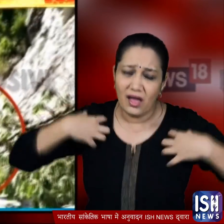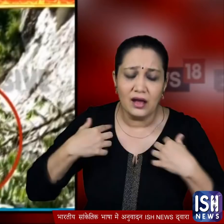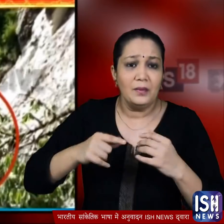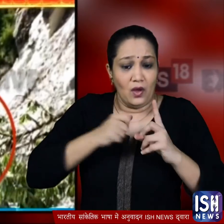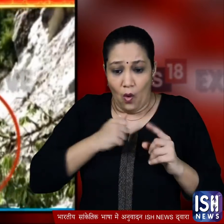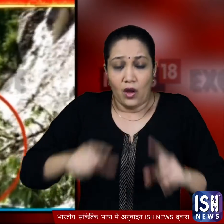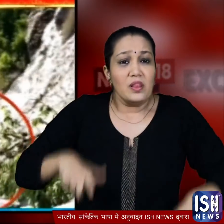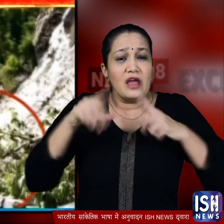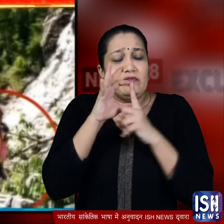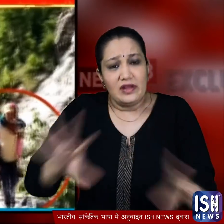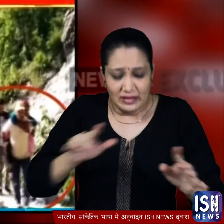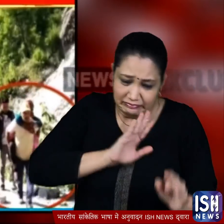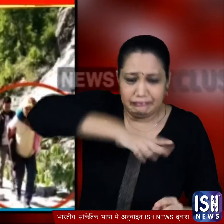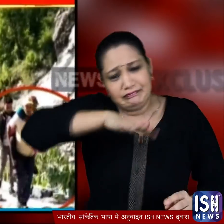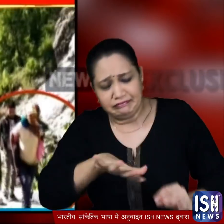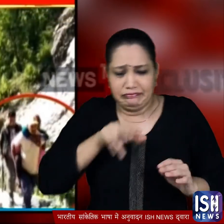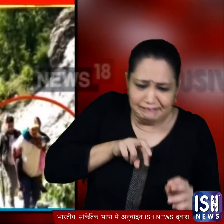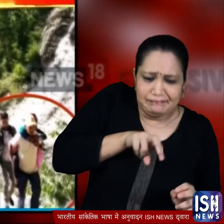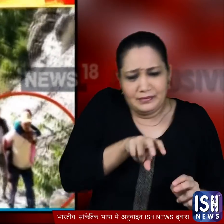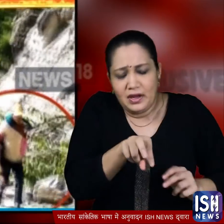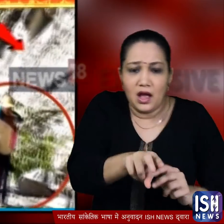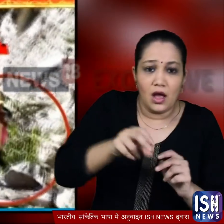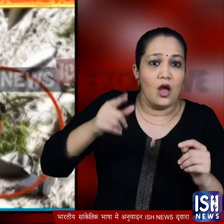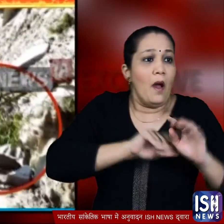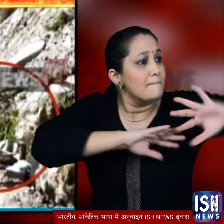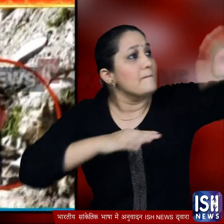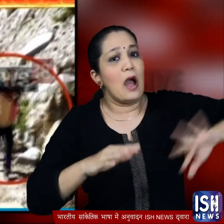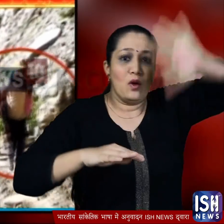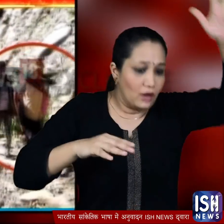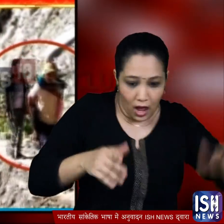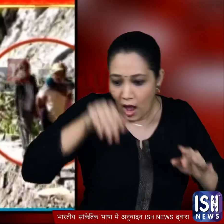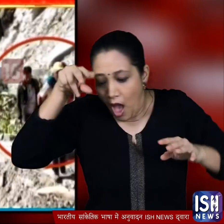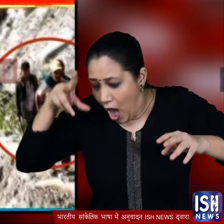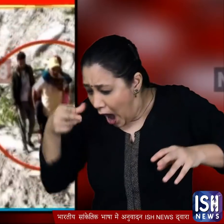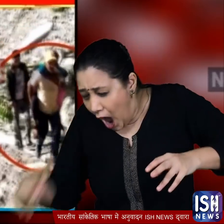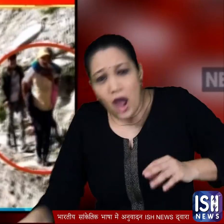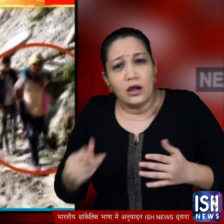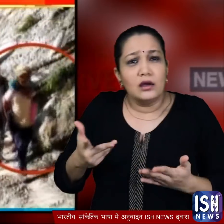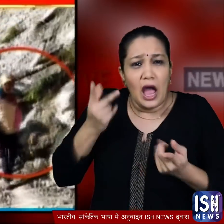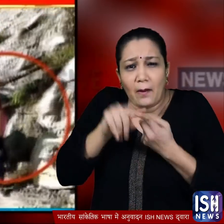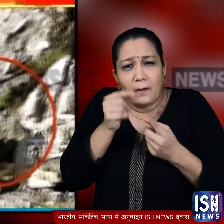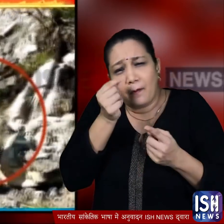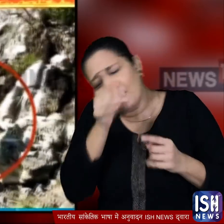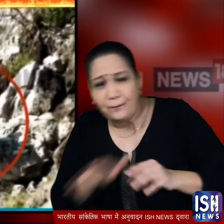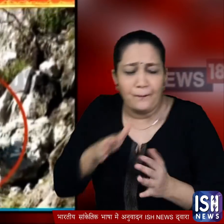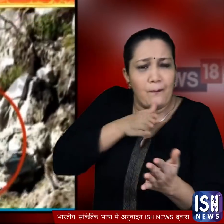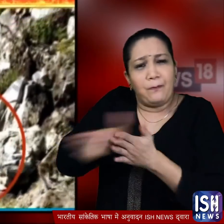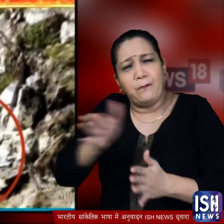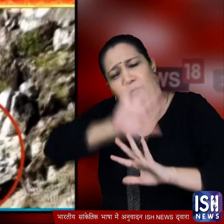पिर जान को खतरे में डाल कर पत्रीले रास्ते पर आगे बढ़ना एक तरफ पहाड थे तो दूसरी तरफ खाई जरा सा पैर लड़क खड़ाया नहीं कि